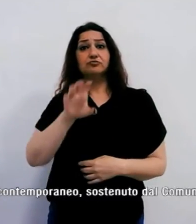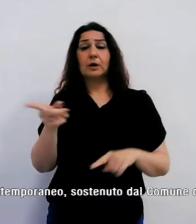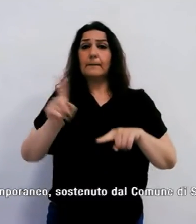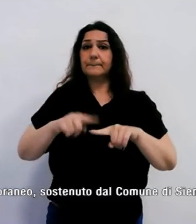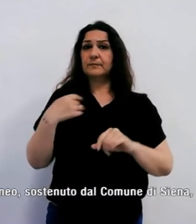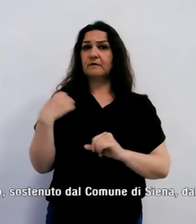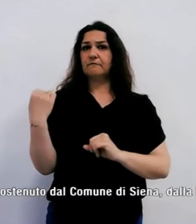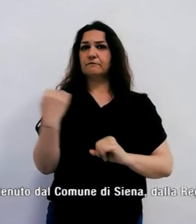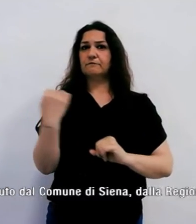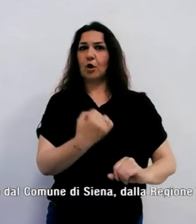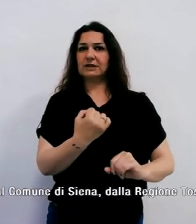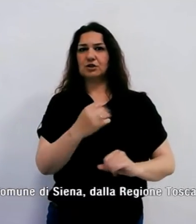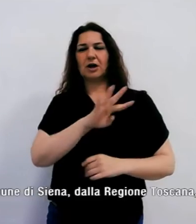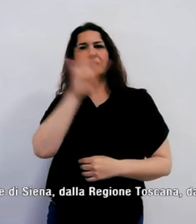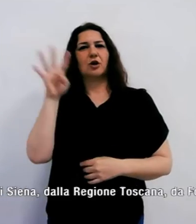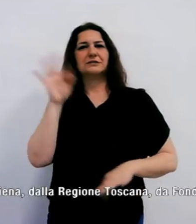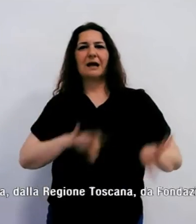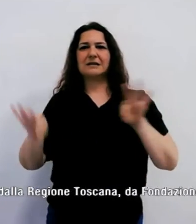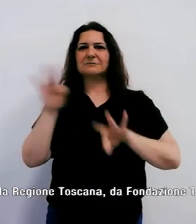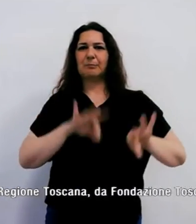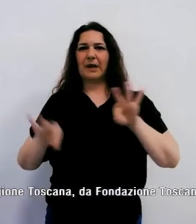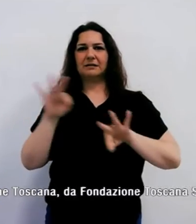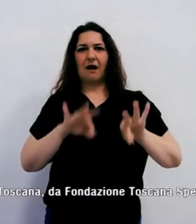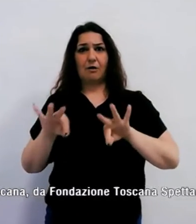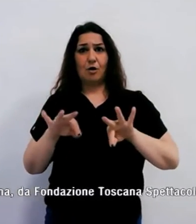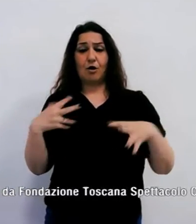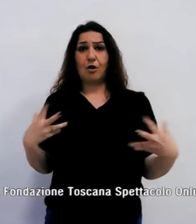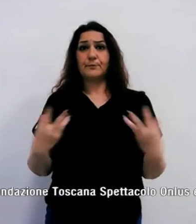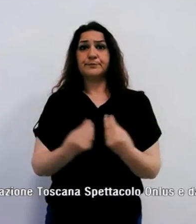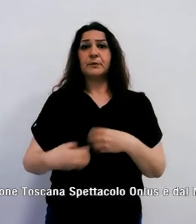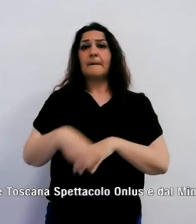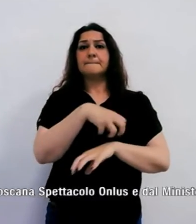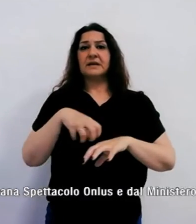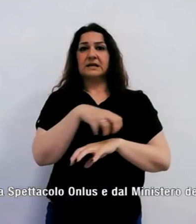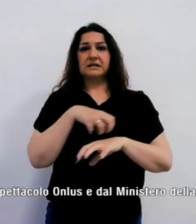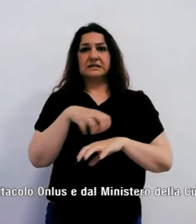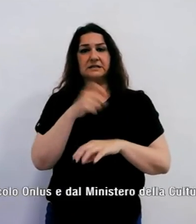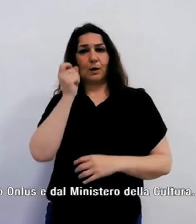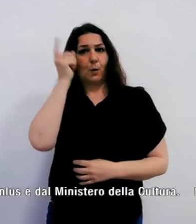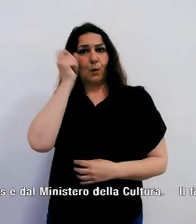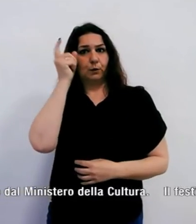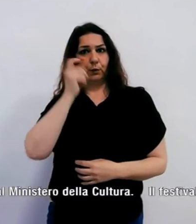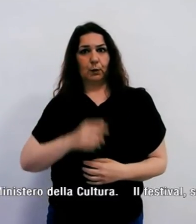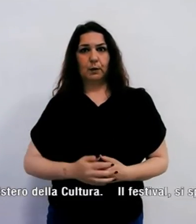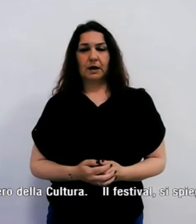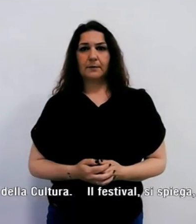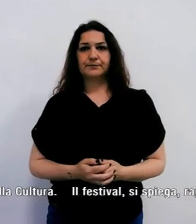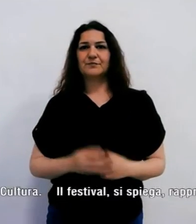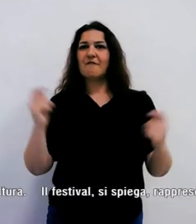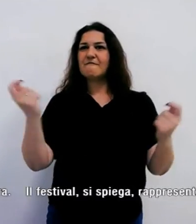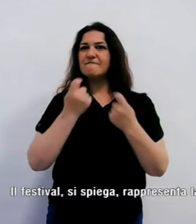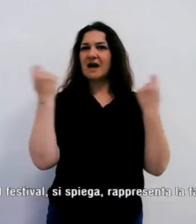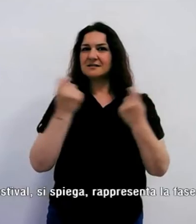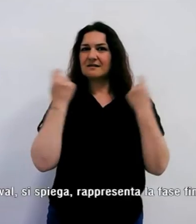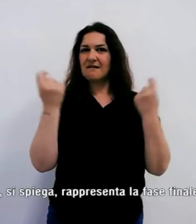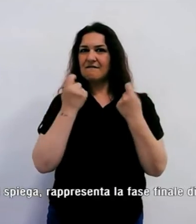Spettacolo Onlus insieme al Ministero della Cultura. Il festival rappresenta